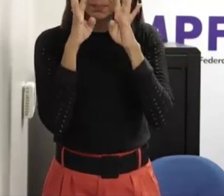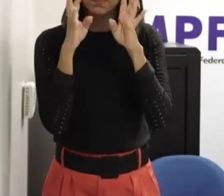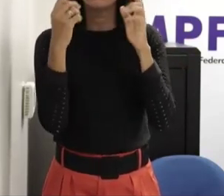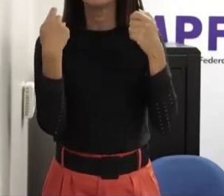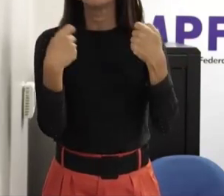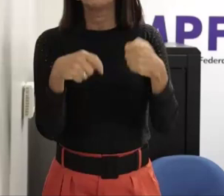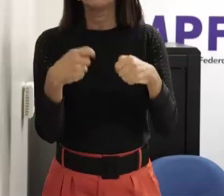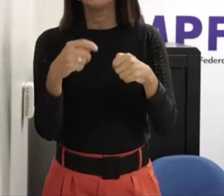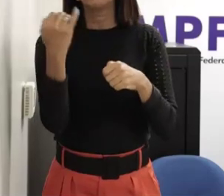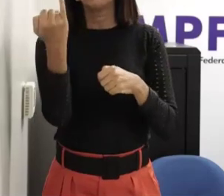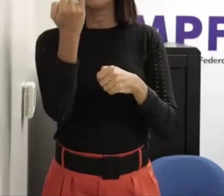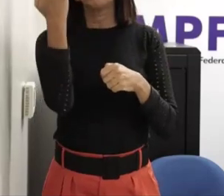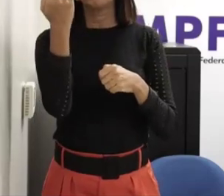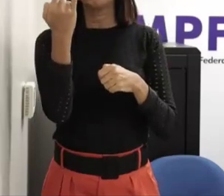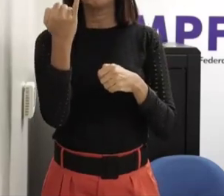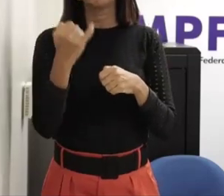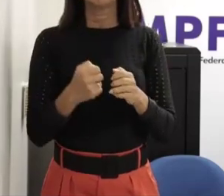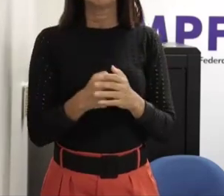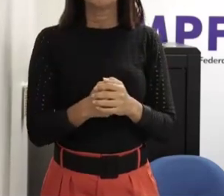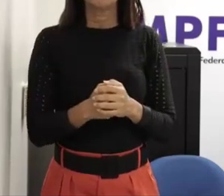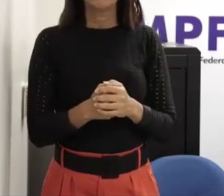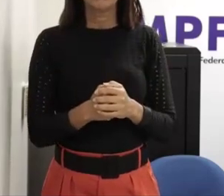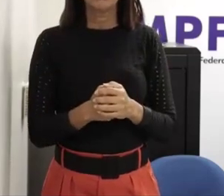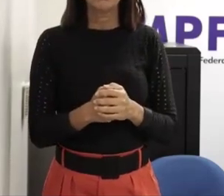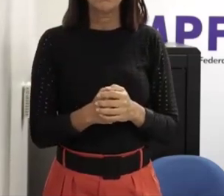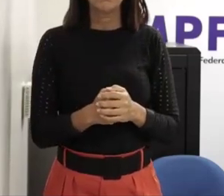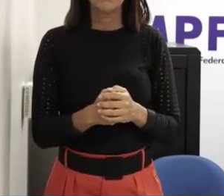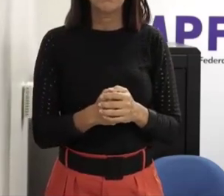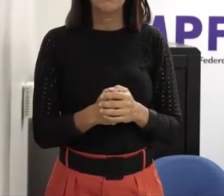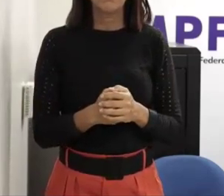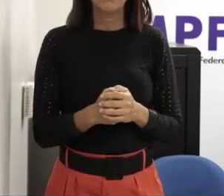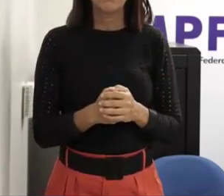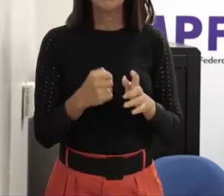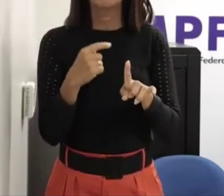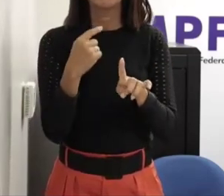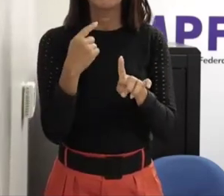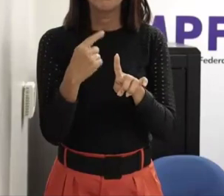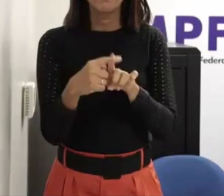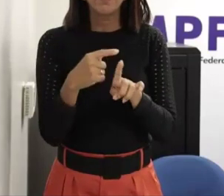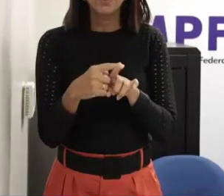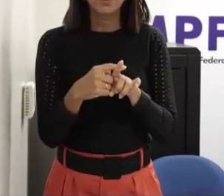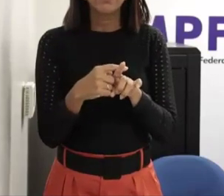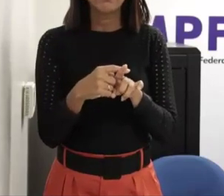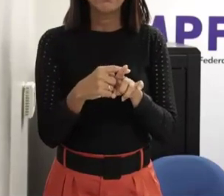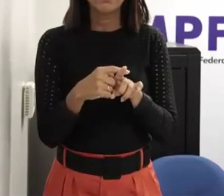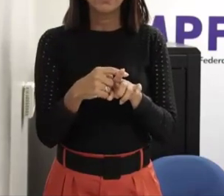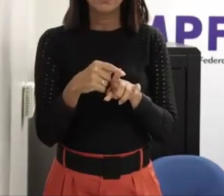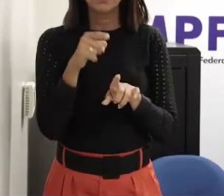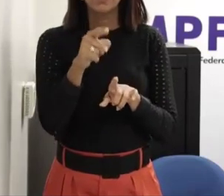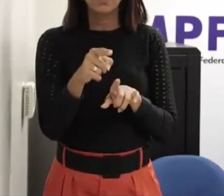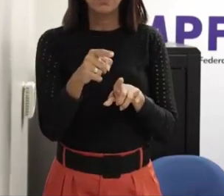você não corre o risco de dar uma uma frase já valorativa a situação questionamento